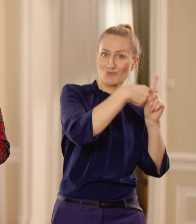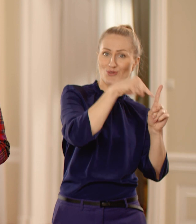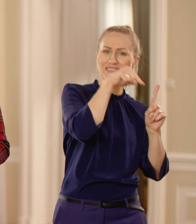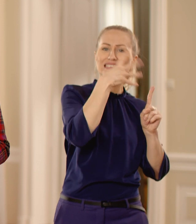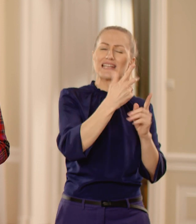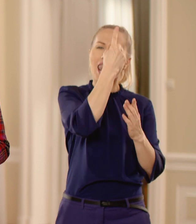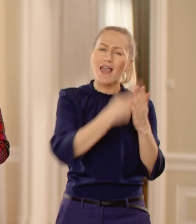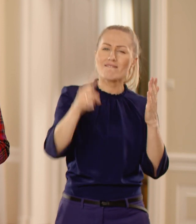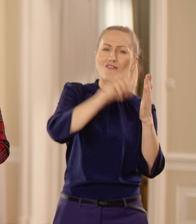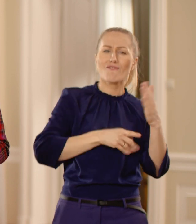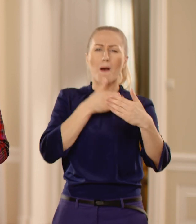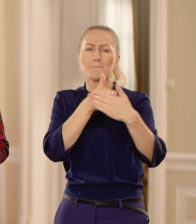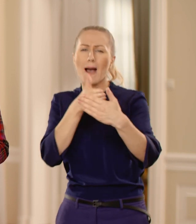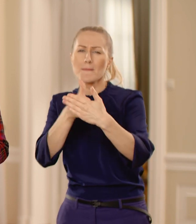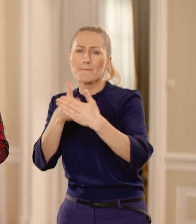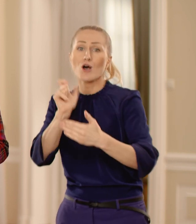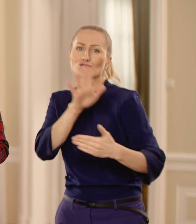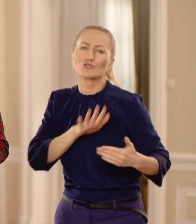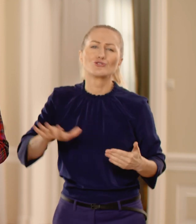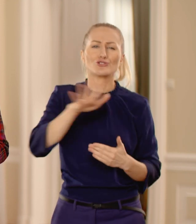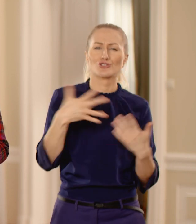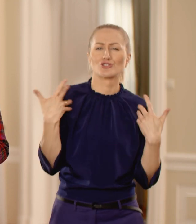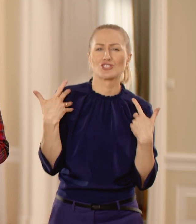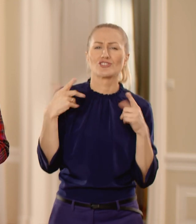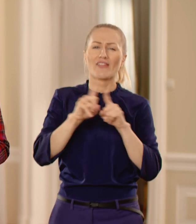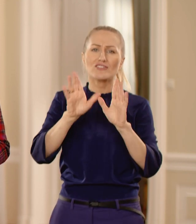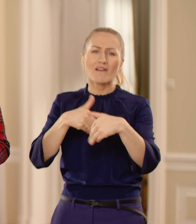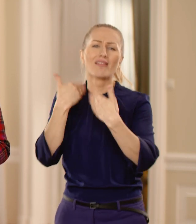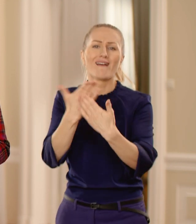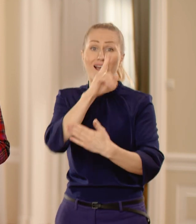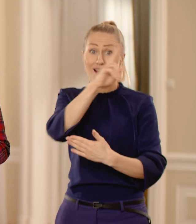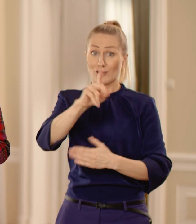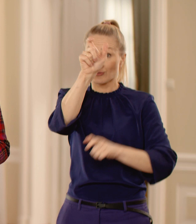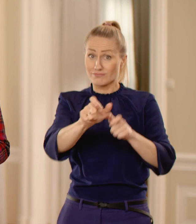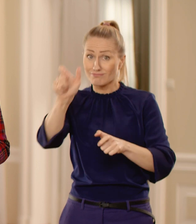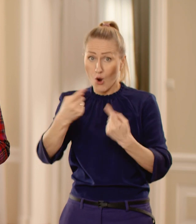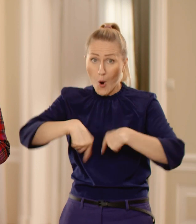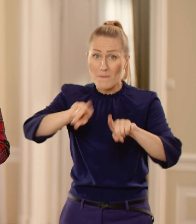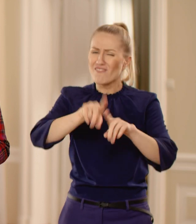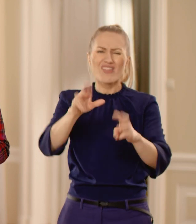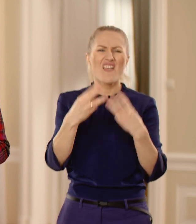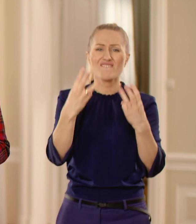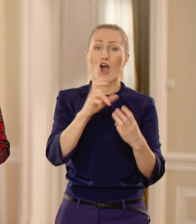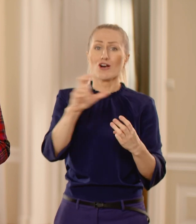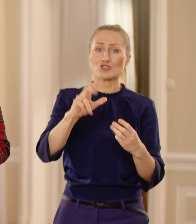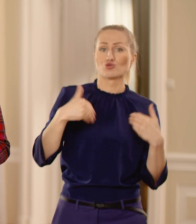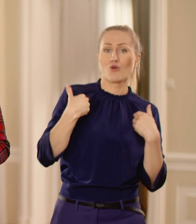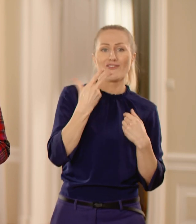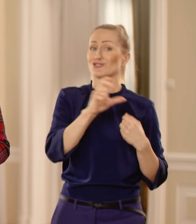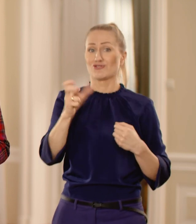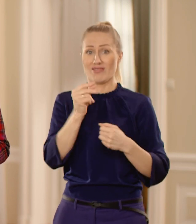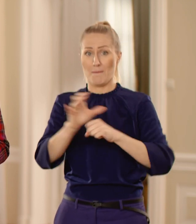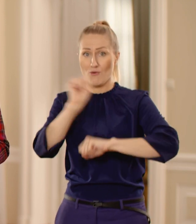jest likwidacja barier we wszystkich aspektach życia i zapewnienie każdemu obywatelowi bez względu na sprawność możliwości